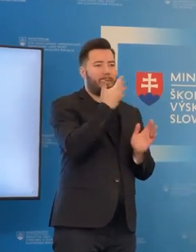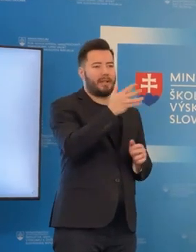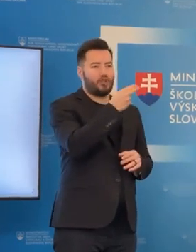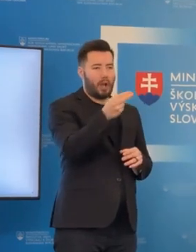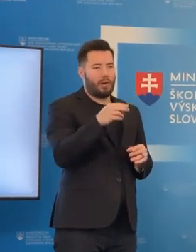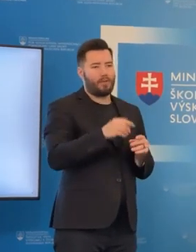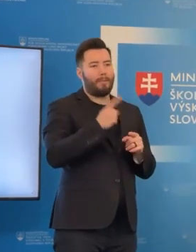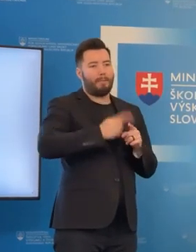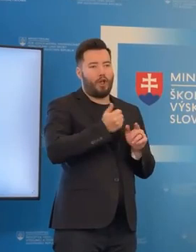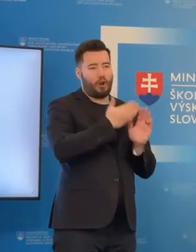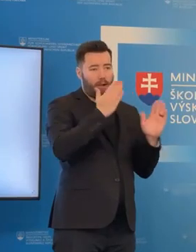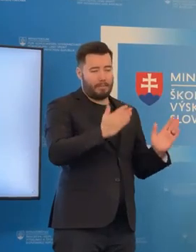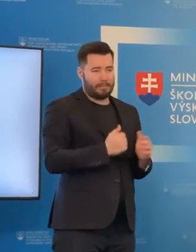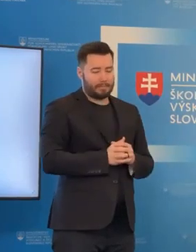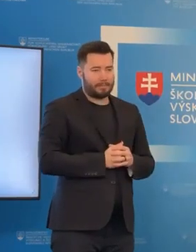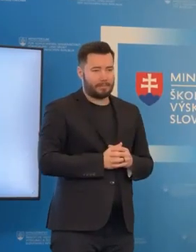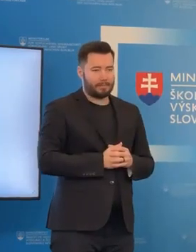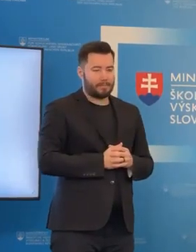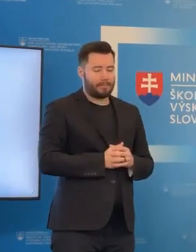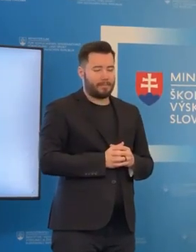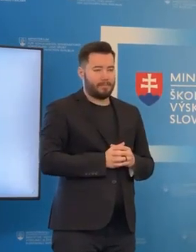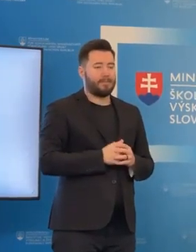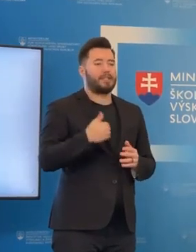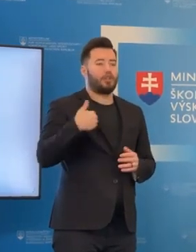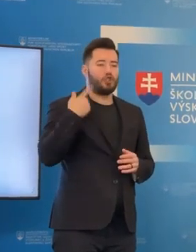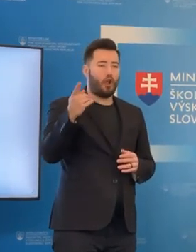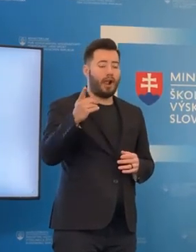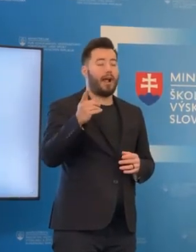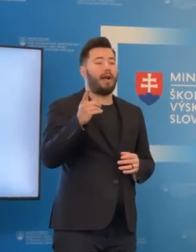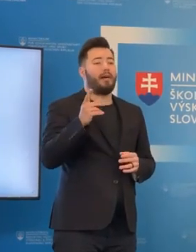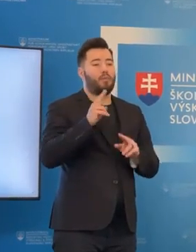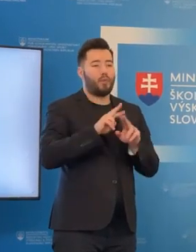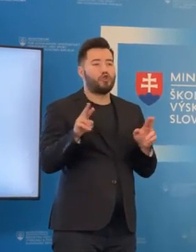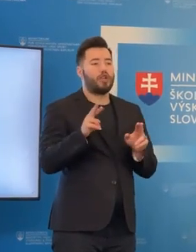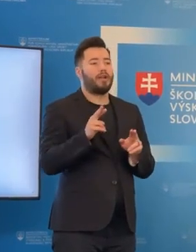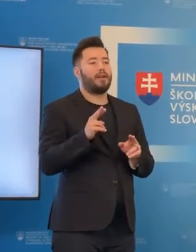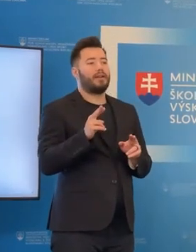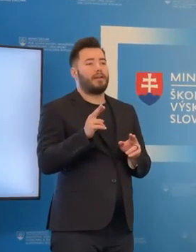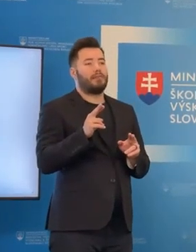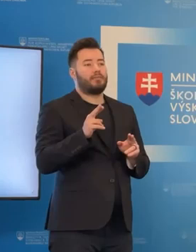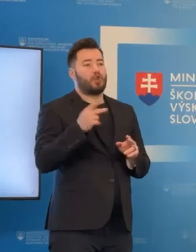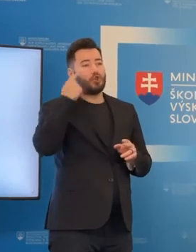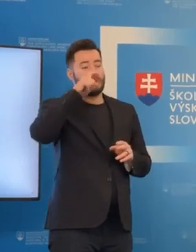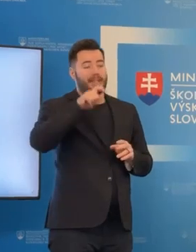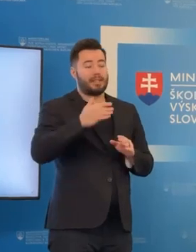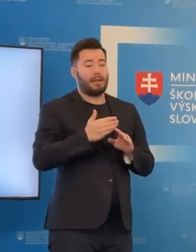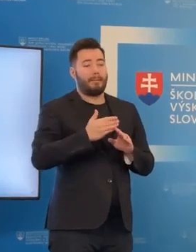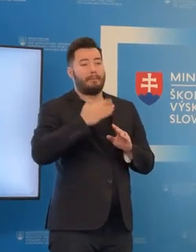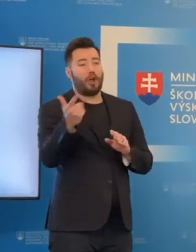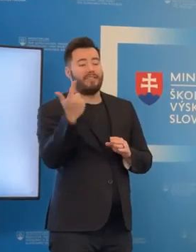A budú si to môcť školy refundovať aj späťne pre študentov prijatých po 24.